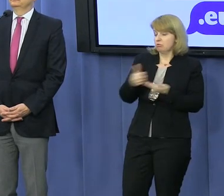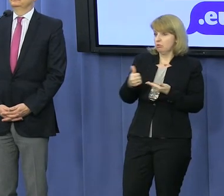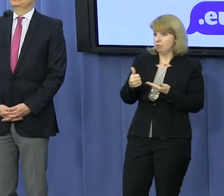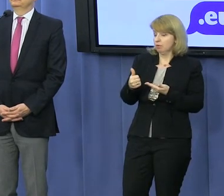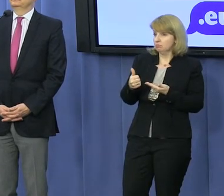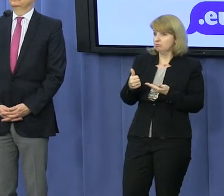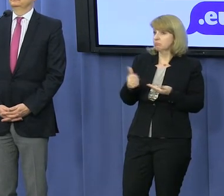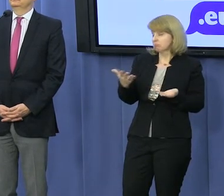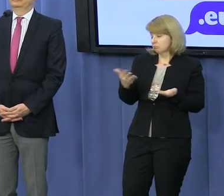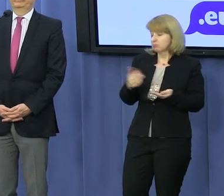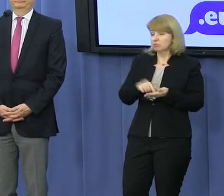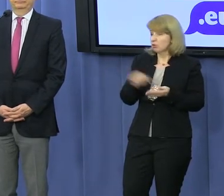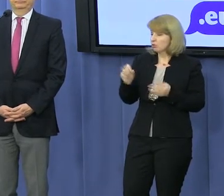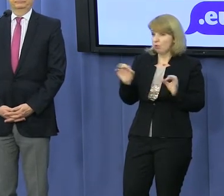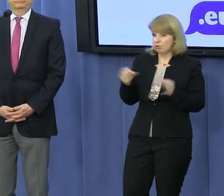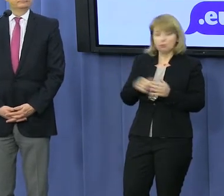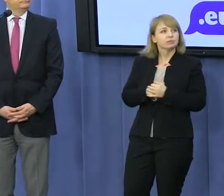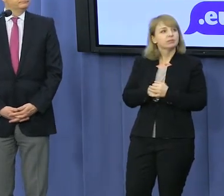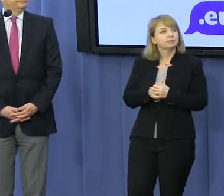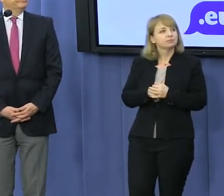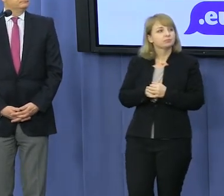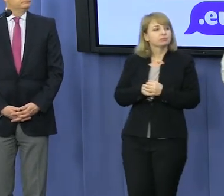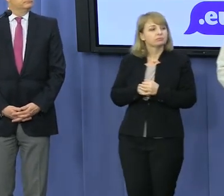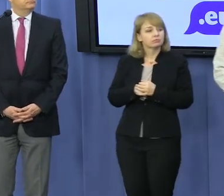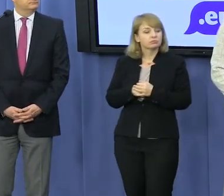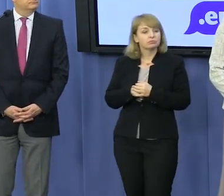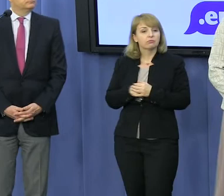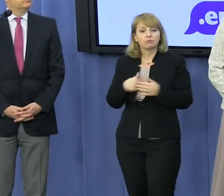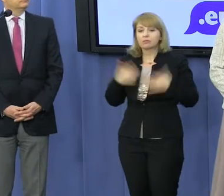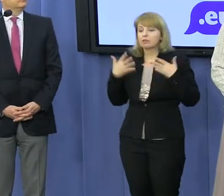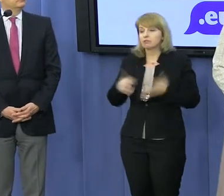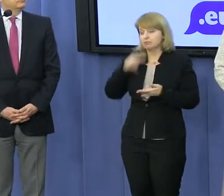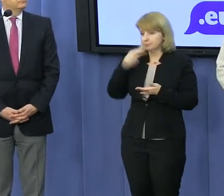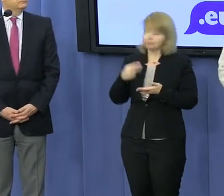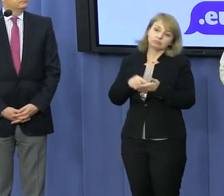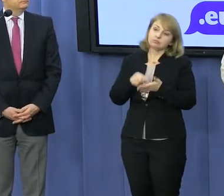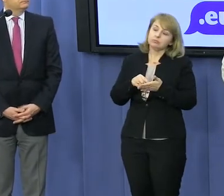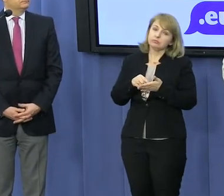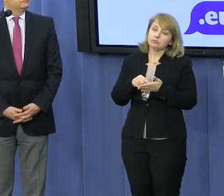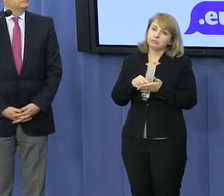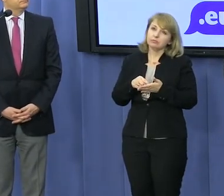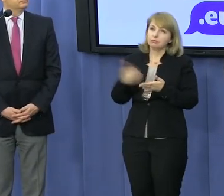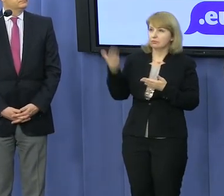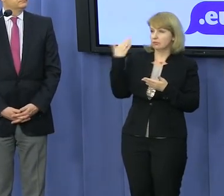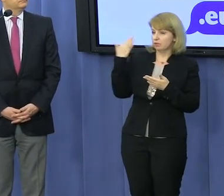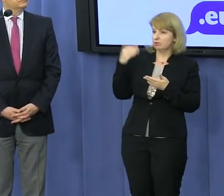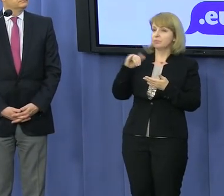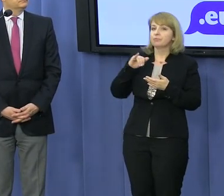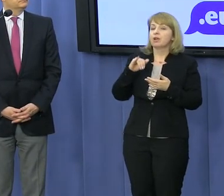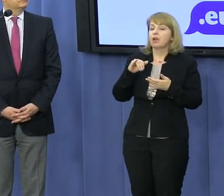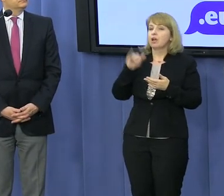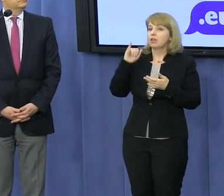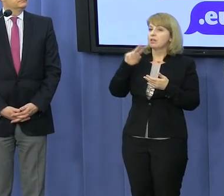najmniej, lub większe pieniądze. Jeszcze Anna Grodzka chciała coś powiedzieć. Tak, ja chcę tylko jeszcze dodać, że kiedyś Izabela Jaruga-Nowacka,